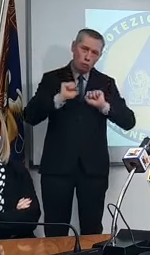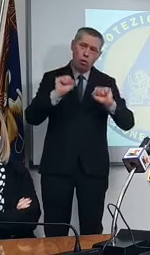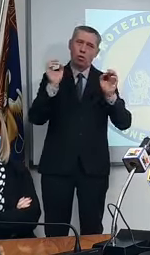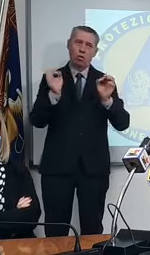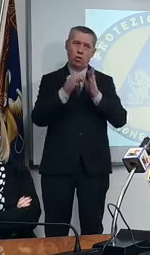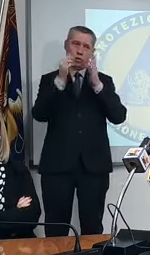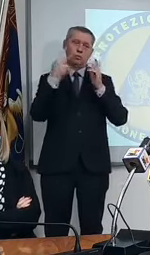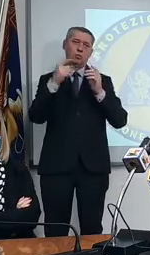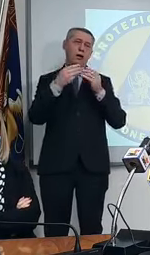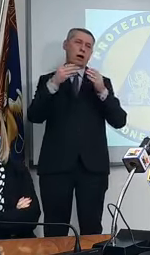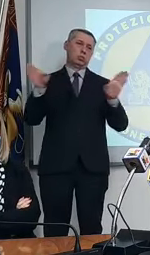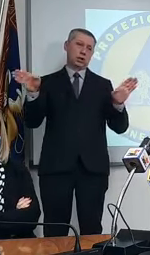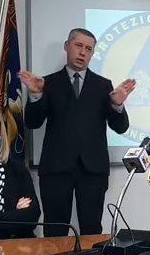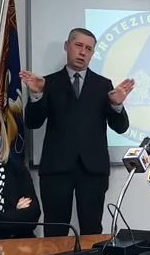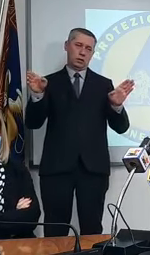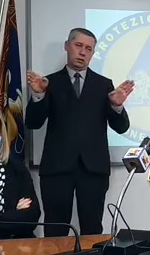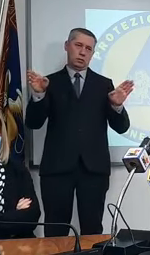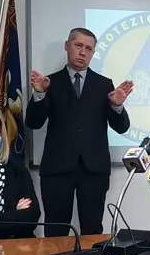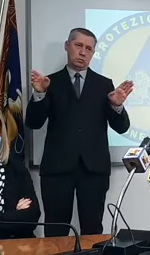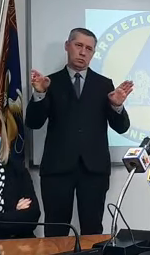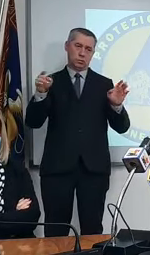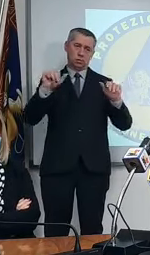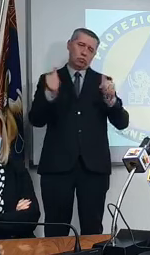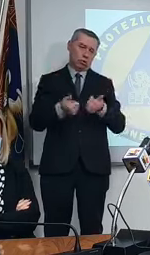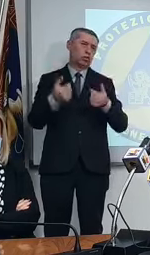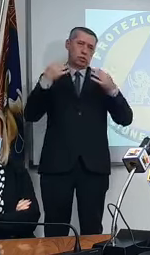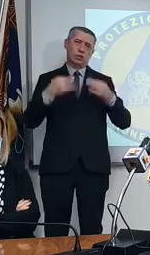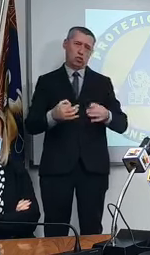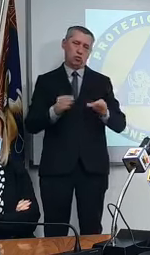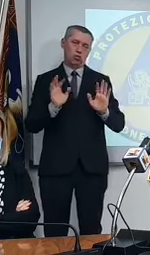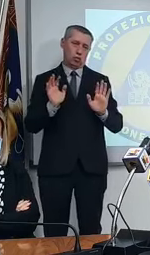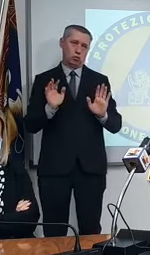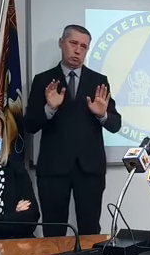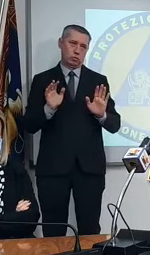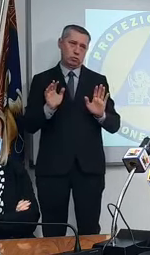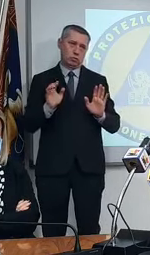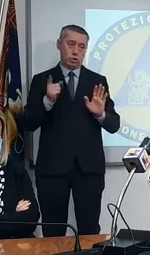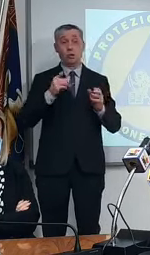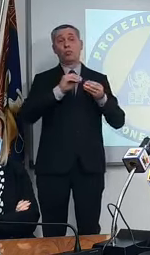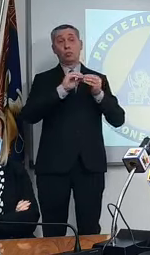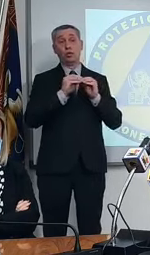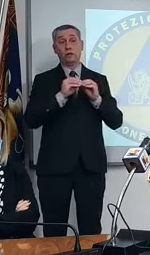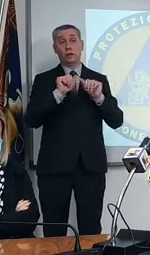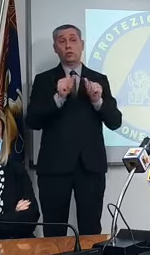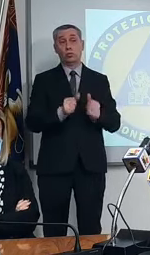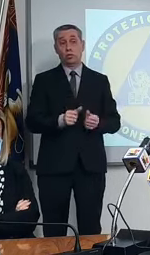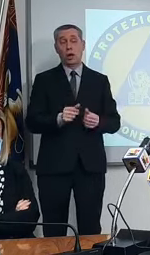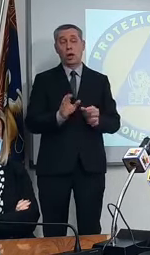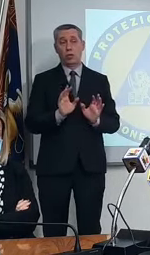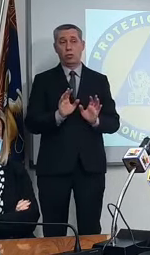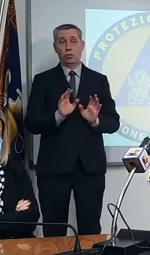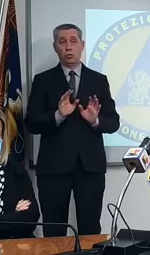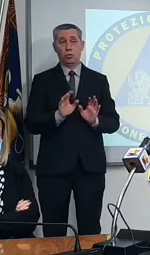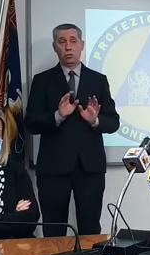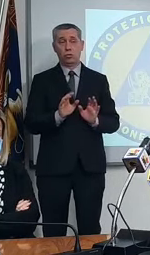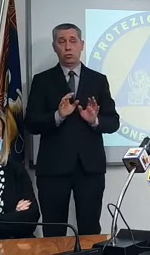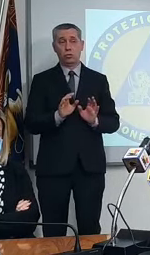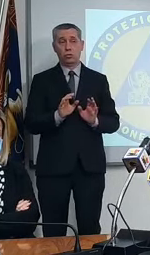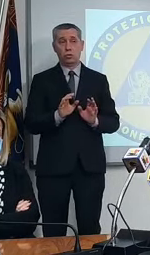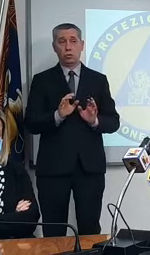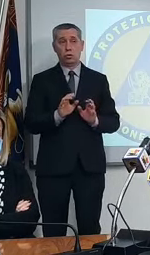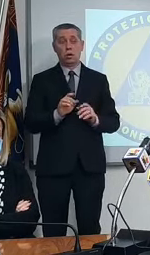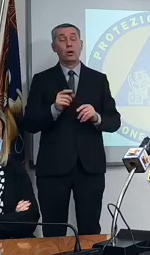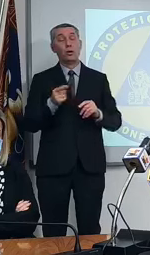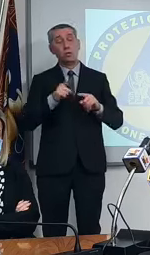in maniera sicura in sicurezza modificando il modello però del resto